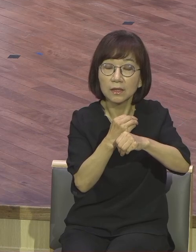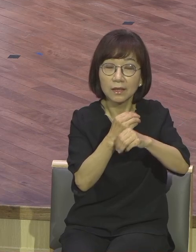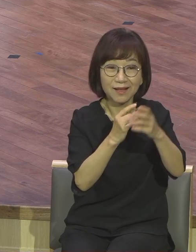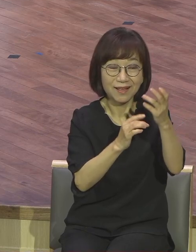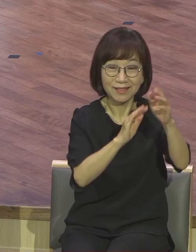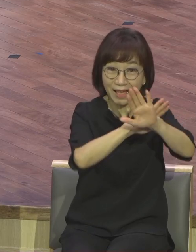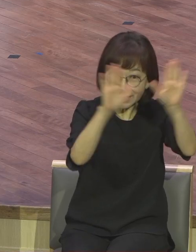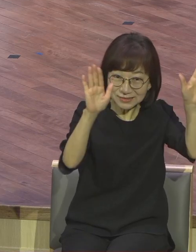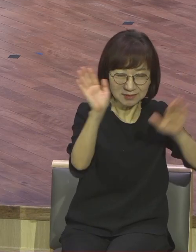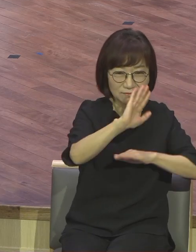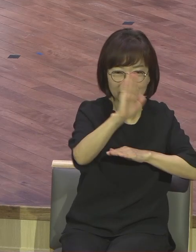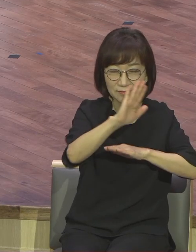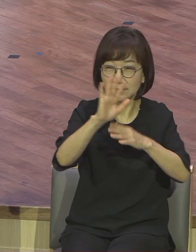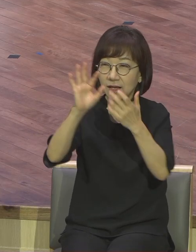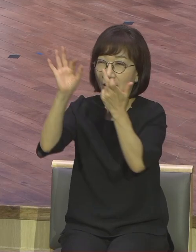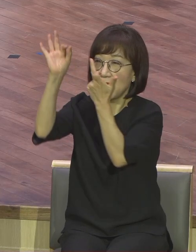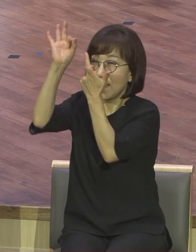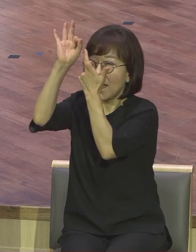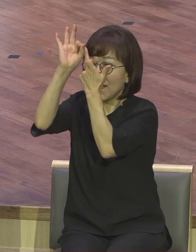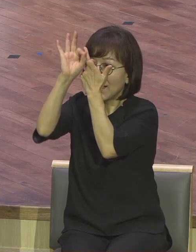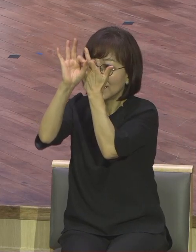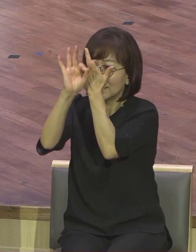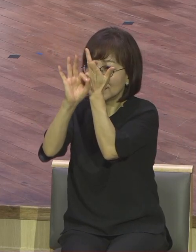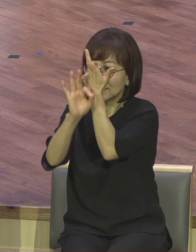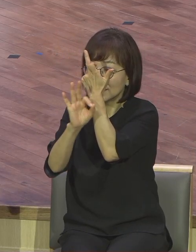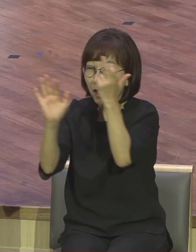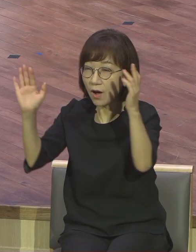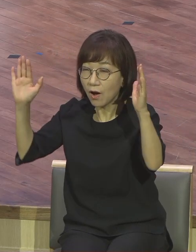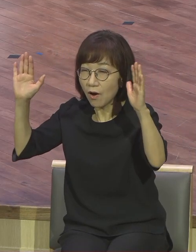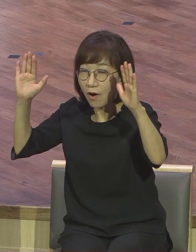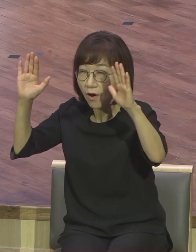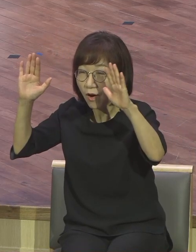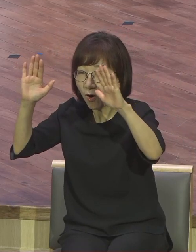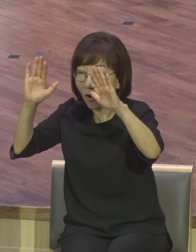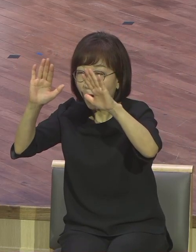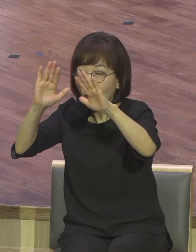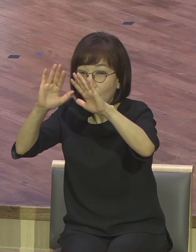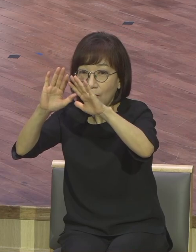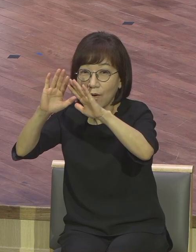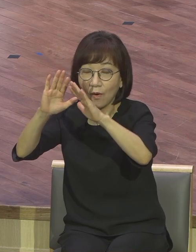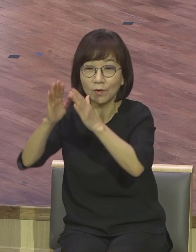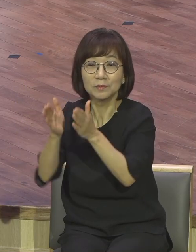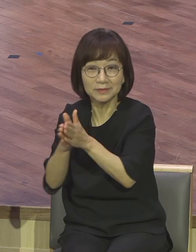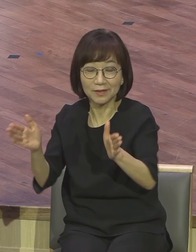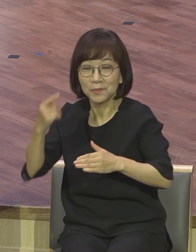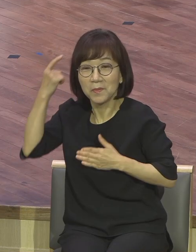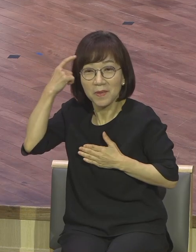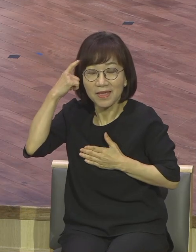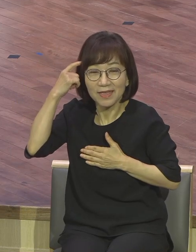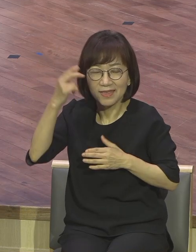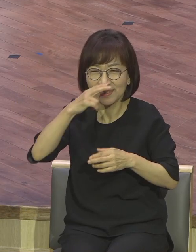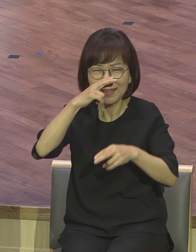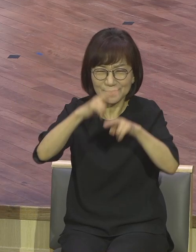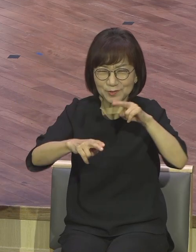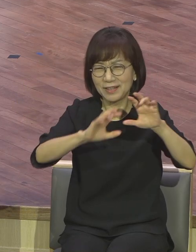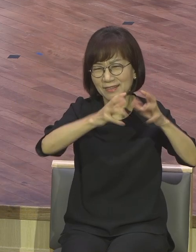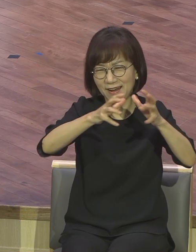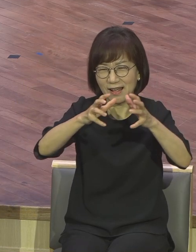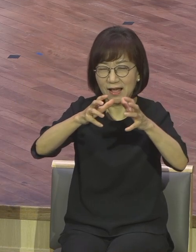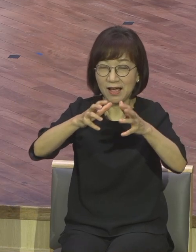지고 나서 그렇게 그행이 됩니다. 왜냐하면 이 중동지방은 엄청 낮에 덥습니다.